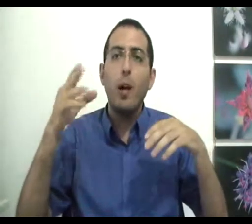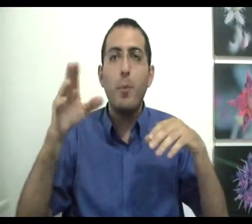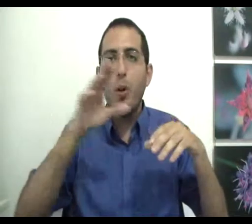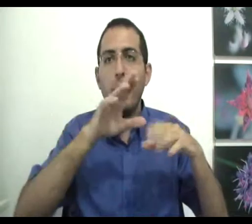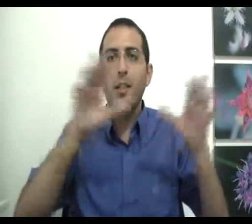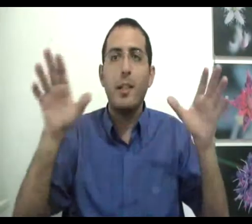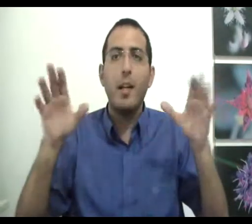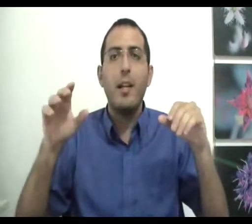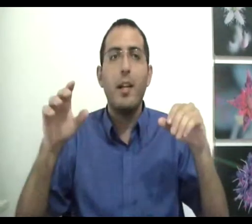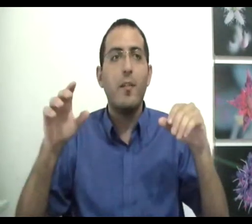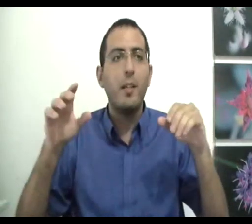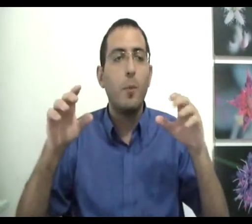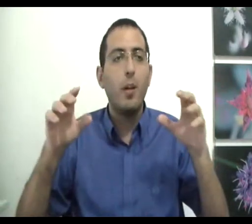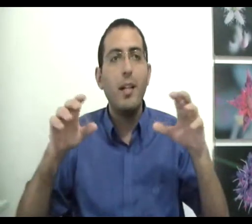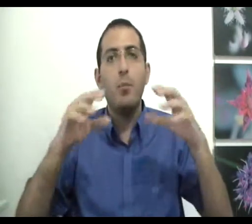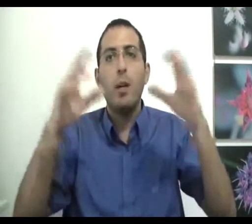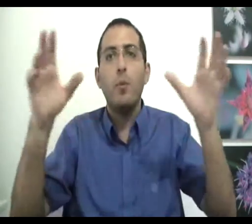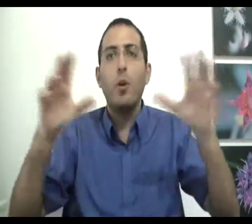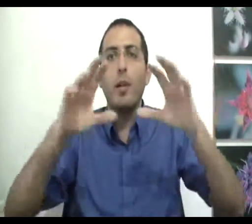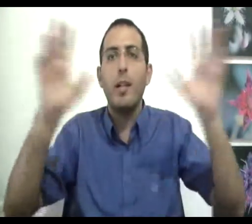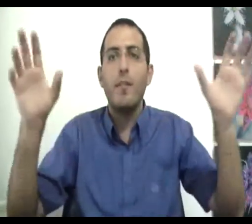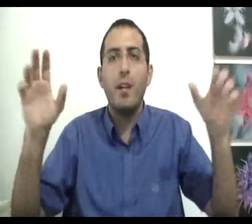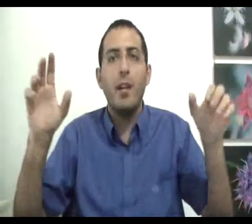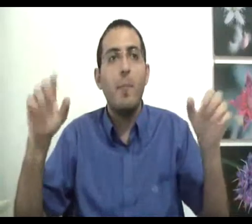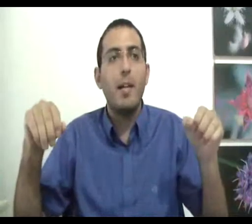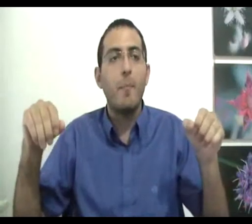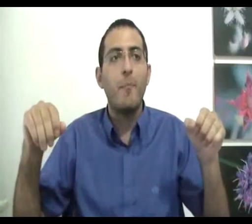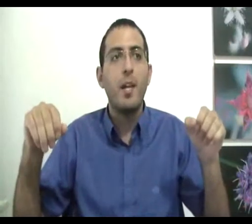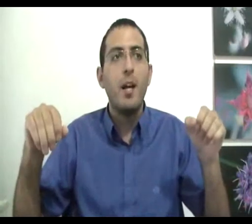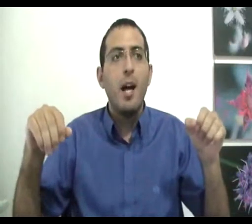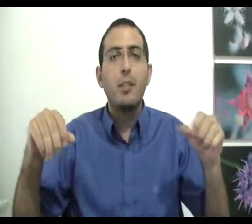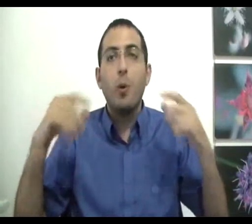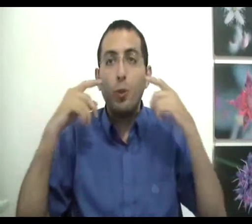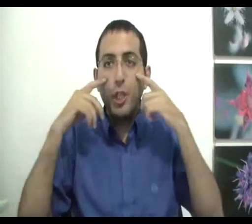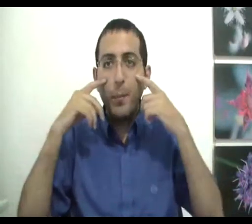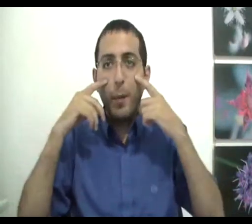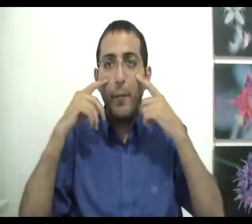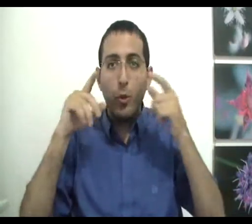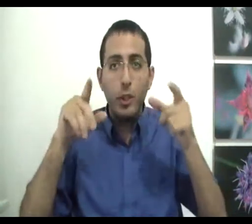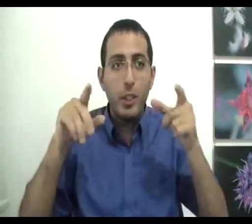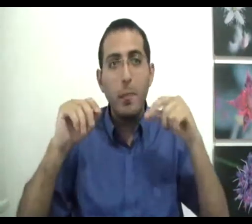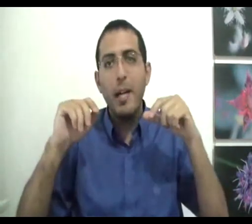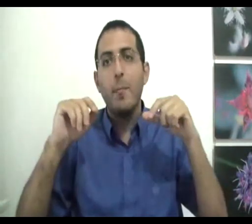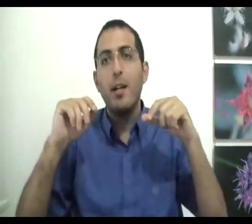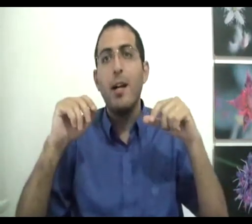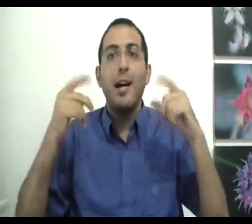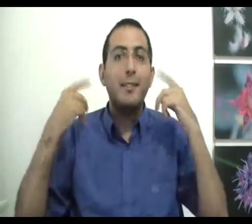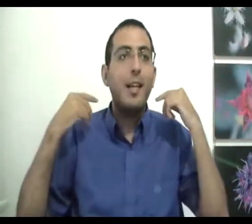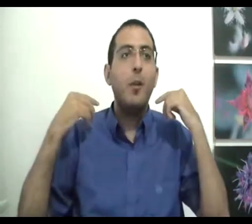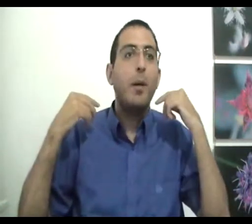רואה מולו מה שנקרא פאתה מורגנה והוא רואה מולו נווה מים עכשיו החושים אומרים לו שיש שם מים השכל אומר